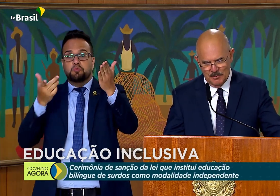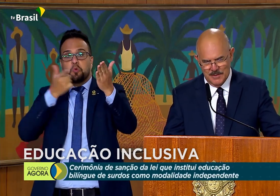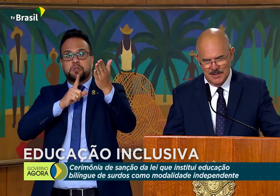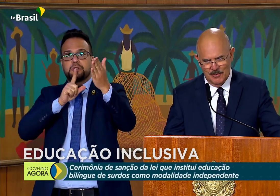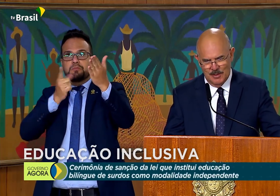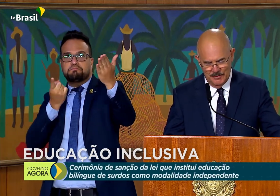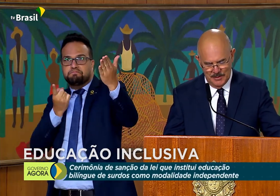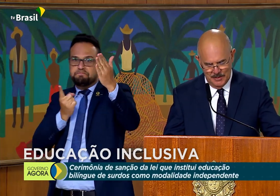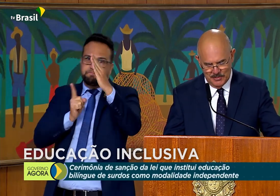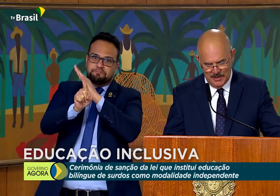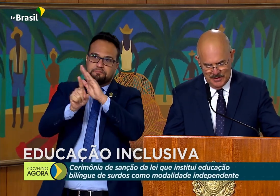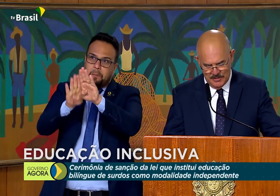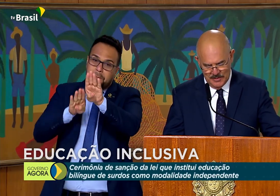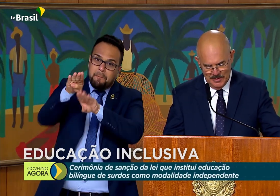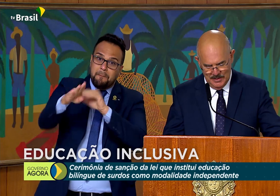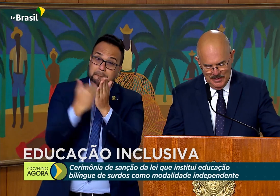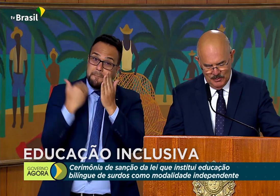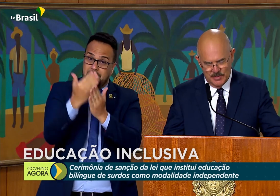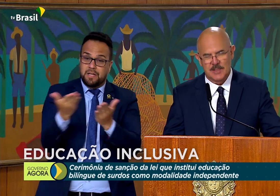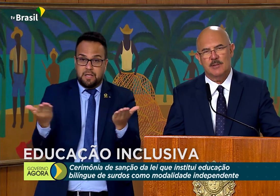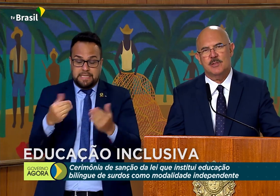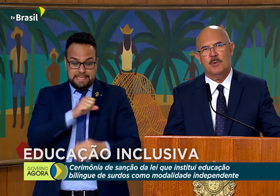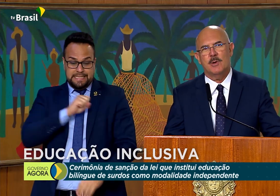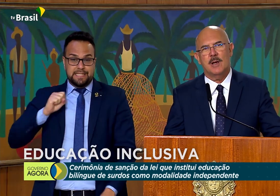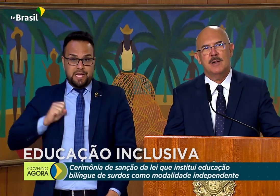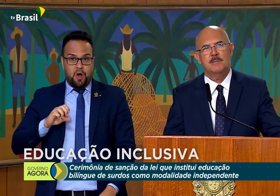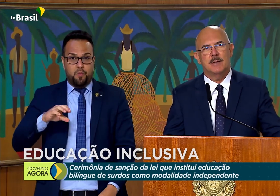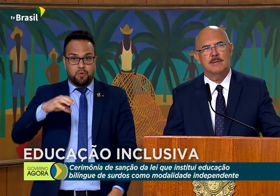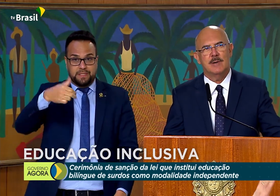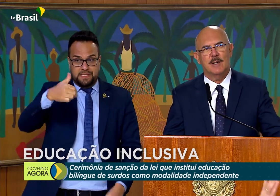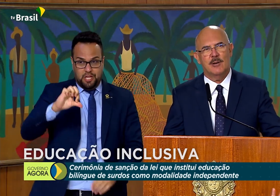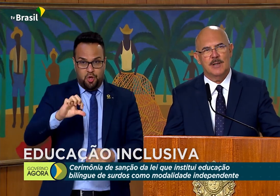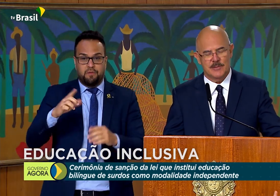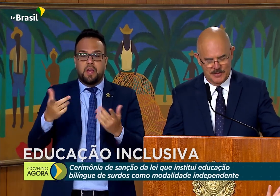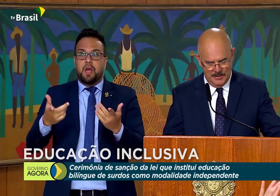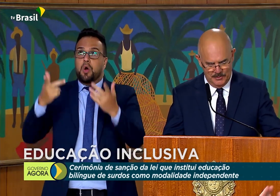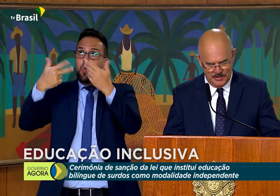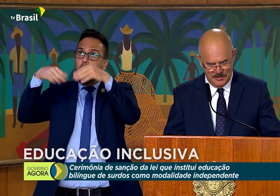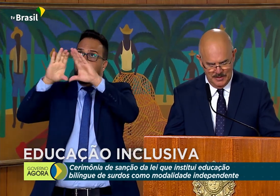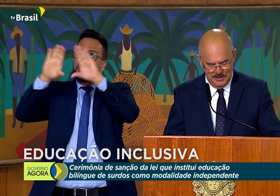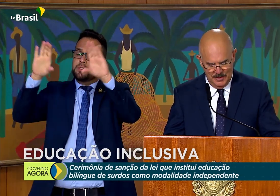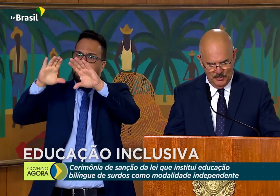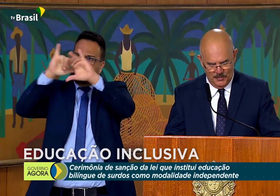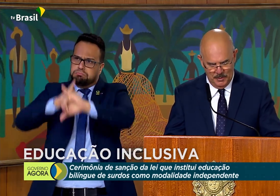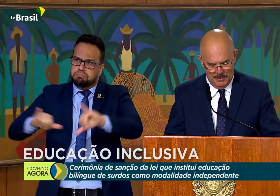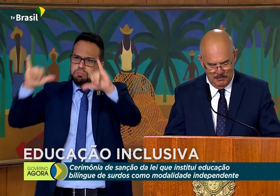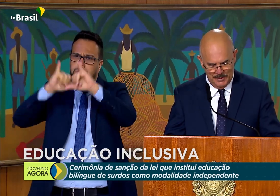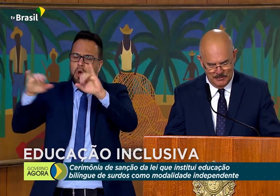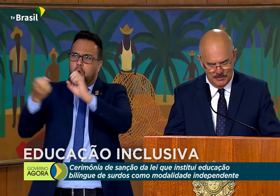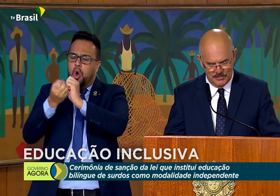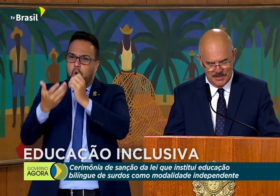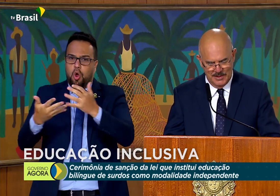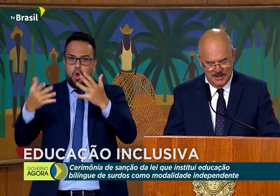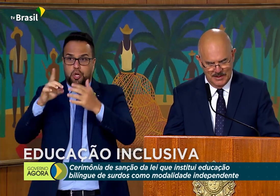Salmo 19 o seguinte. Os céus proclamam a glória de Deus e o firmamento anuncia